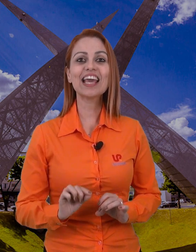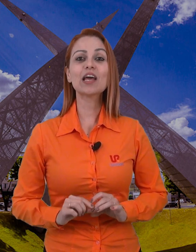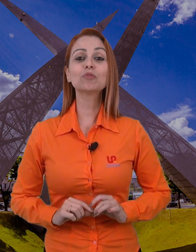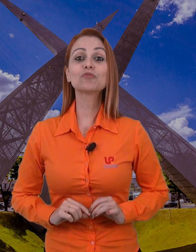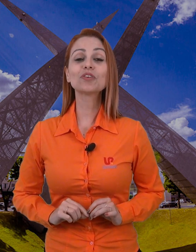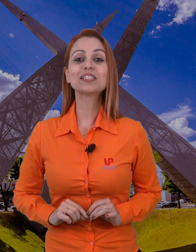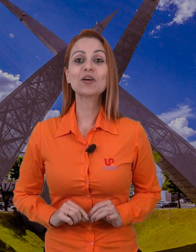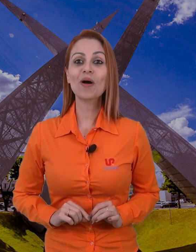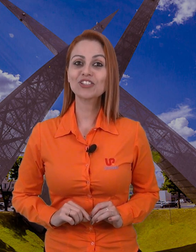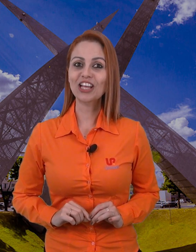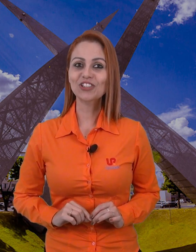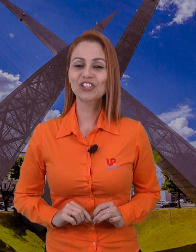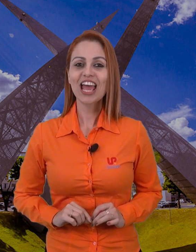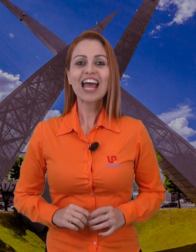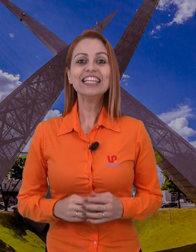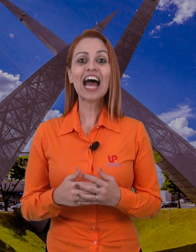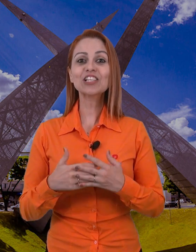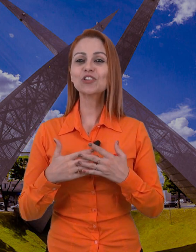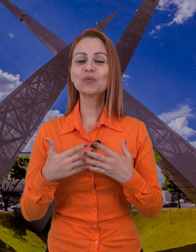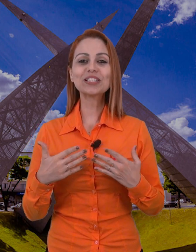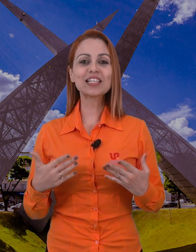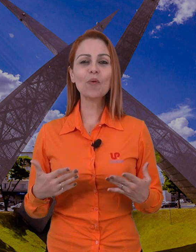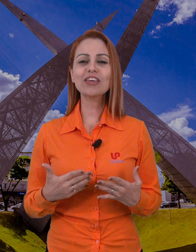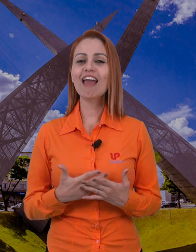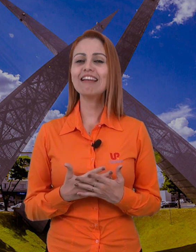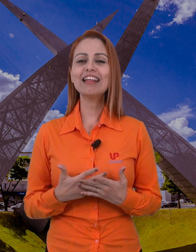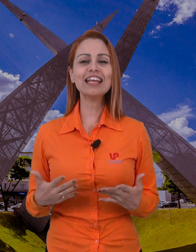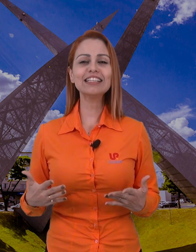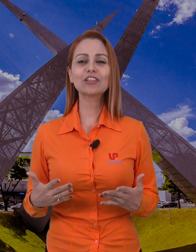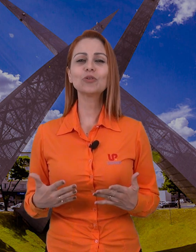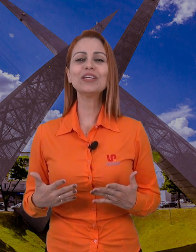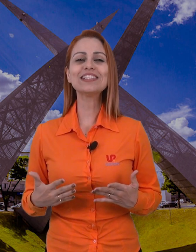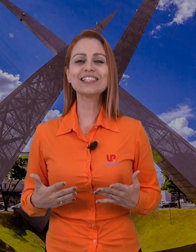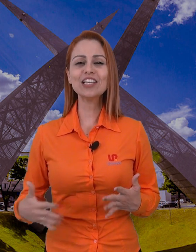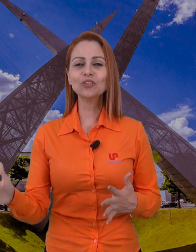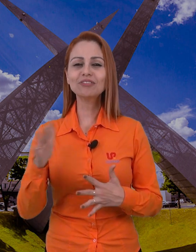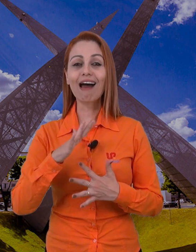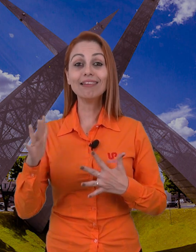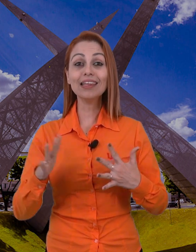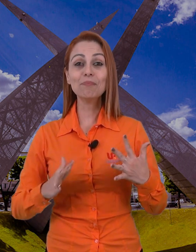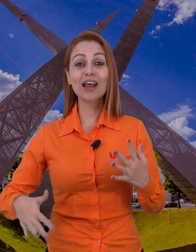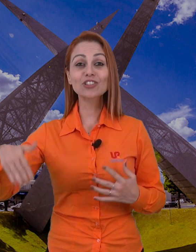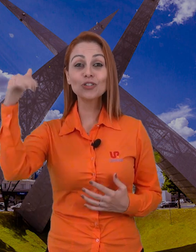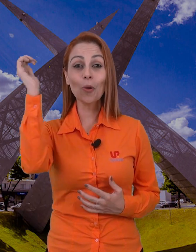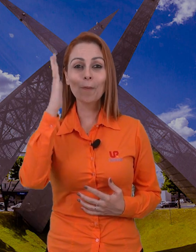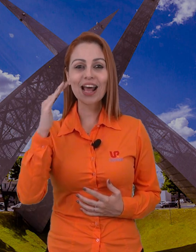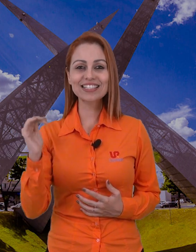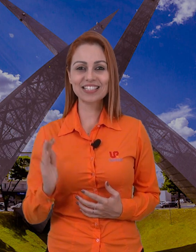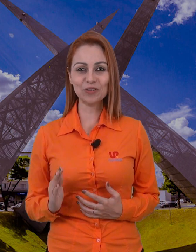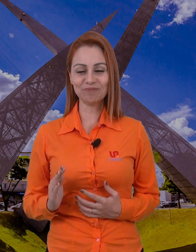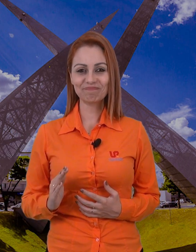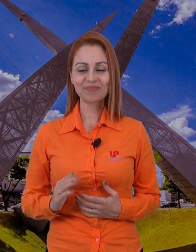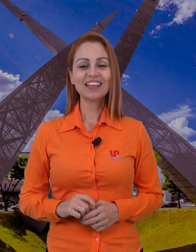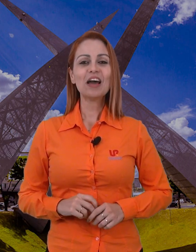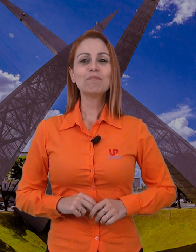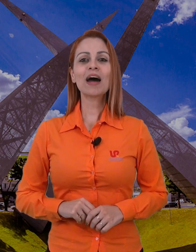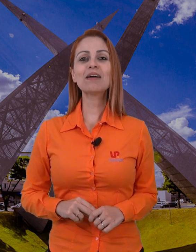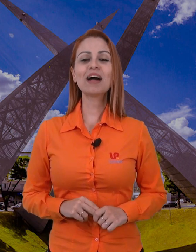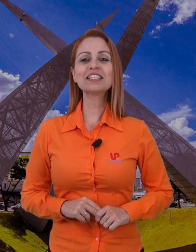queremos você com a gente, na instituição que é líder do ensino da Libras no Brasil. Para mais